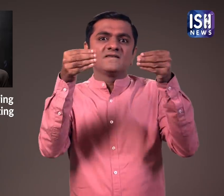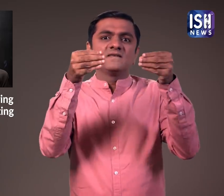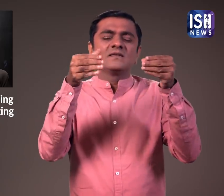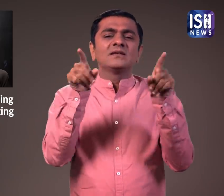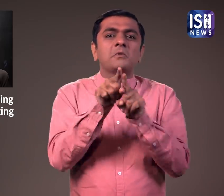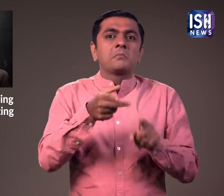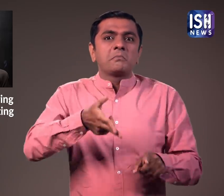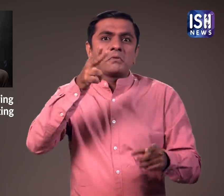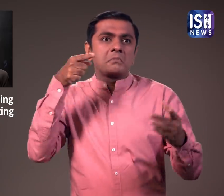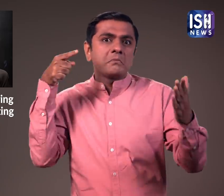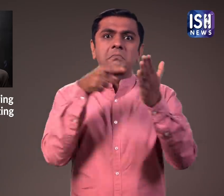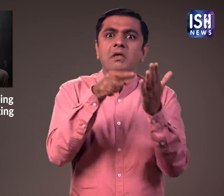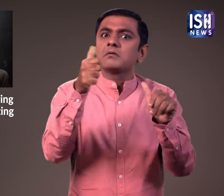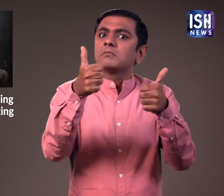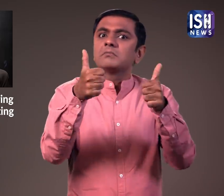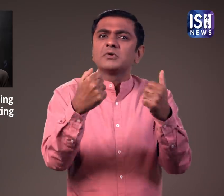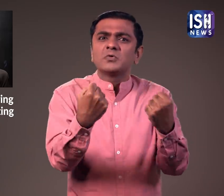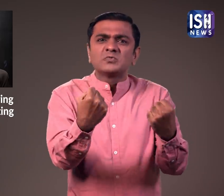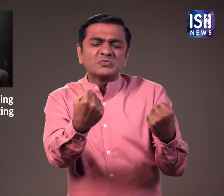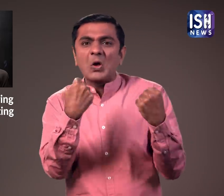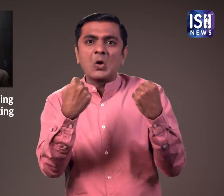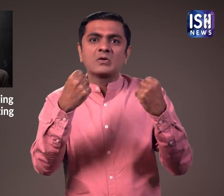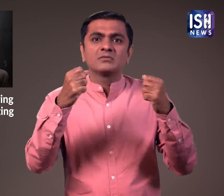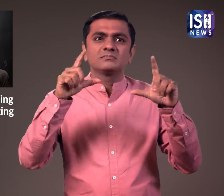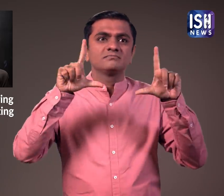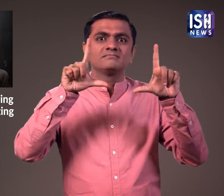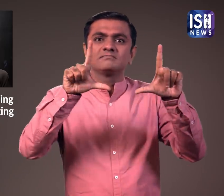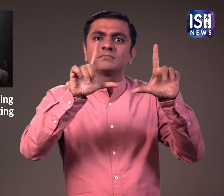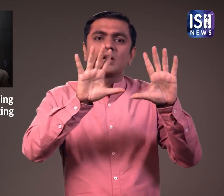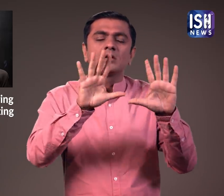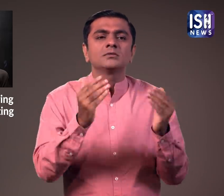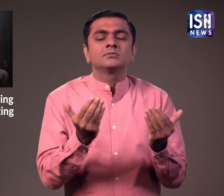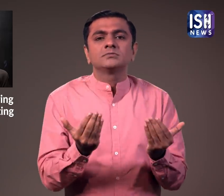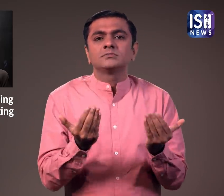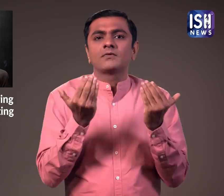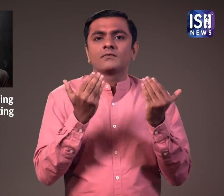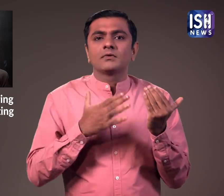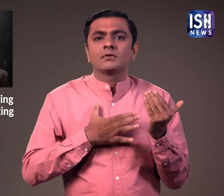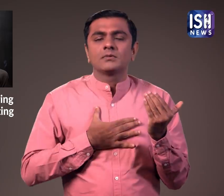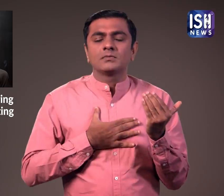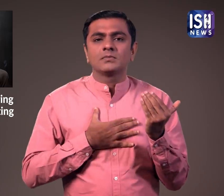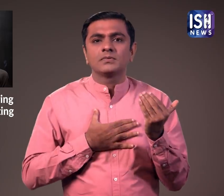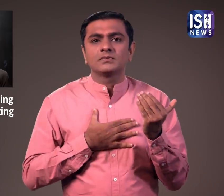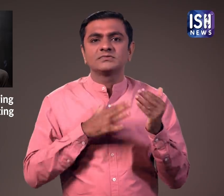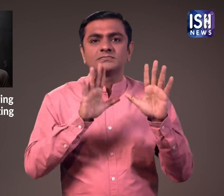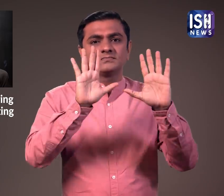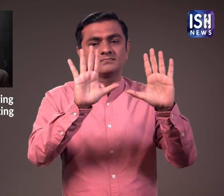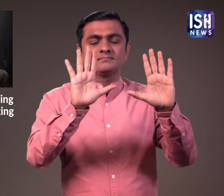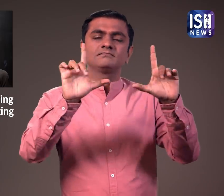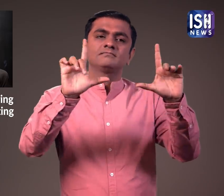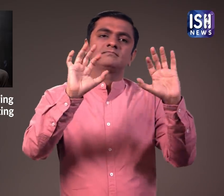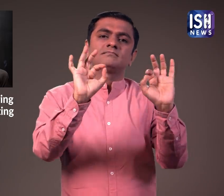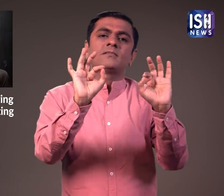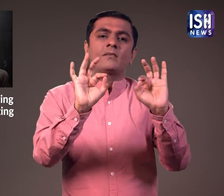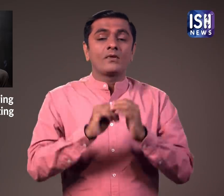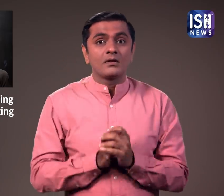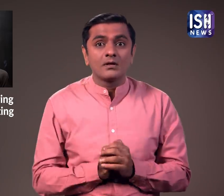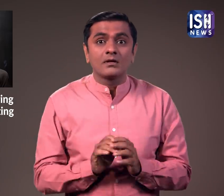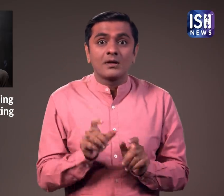किया। हाला